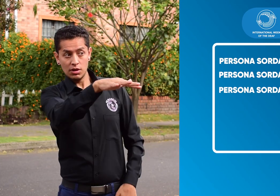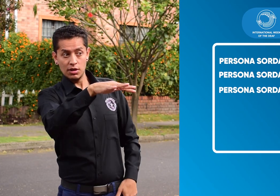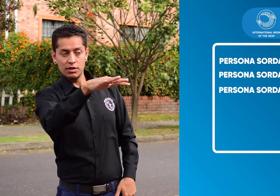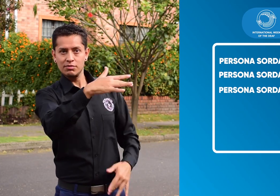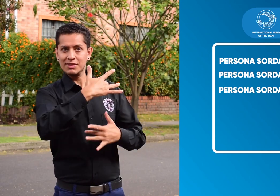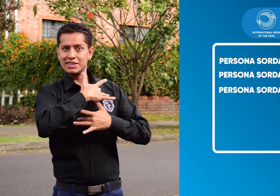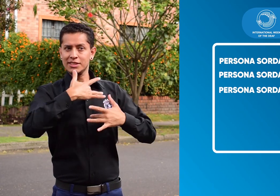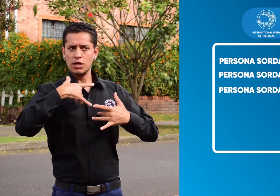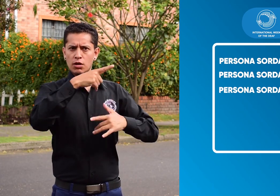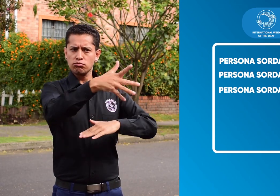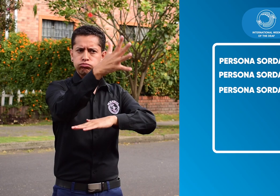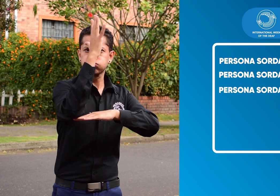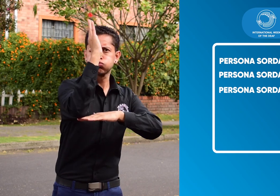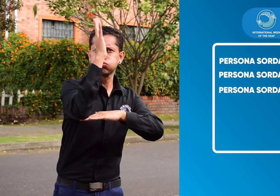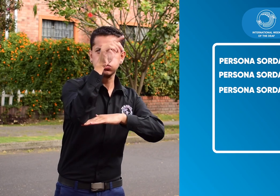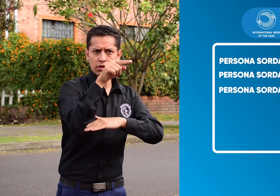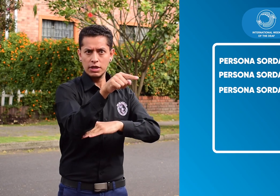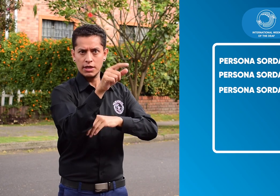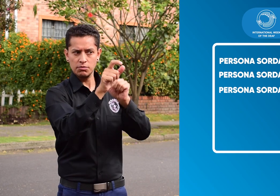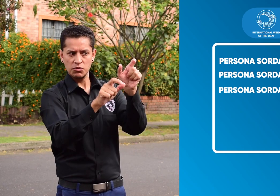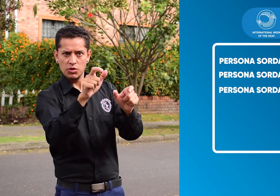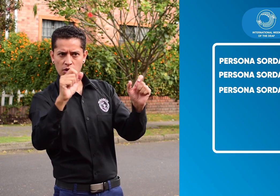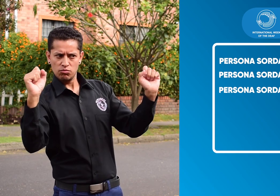en conferencias donde se aborden temas de salud,